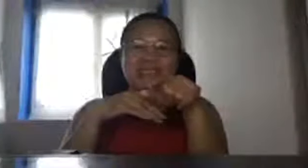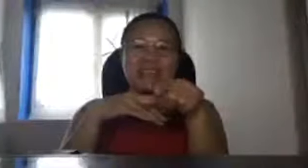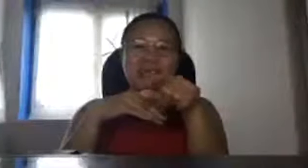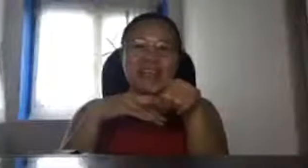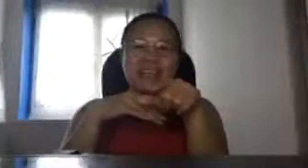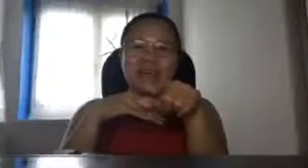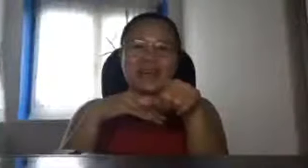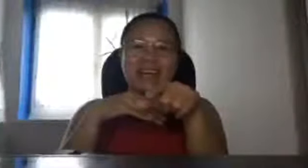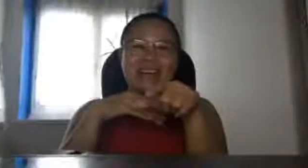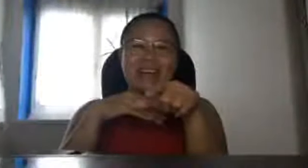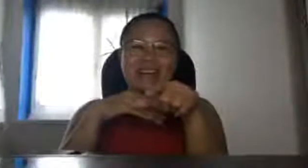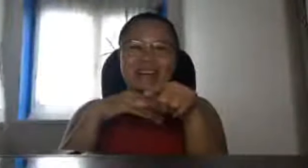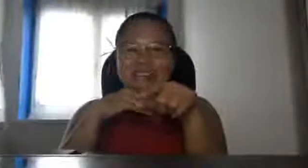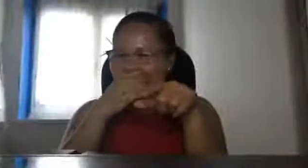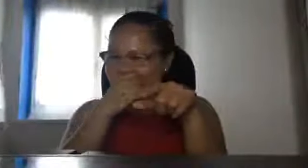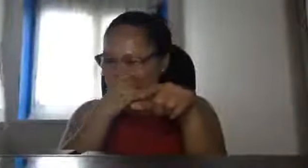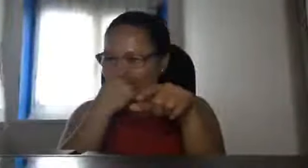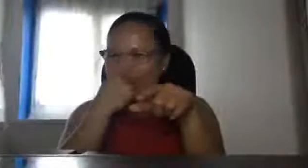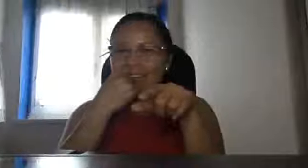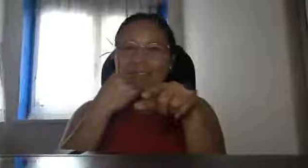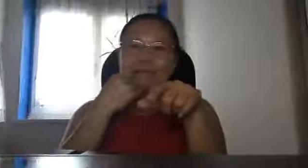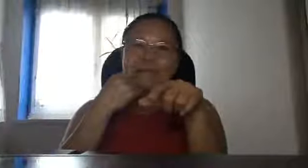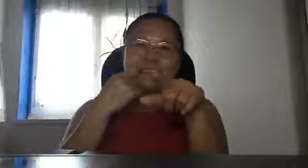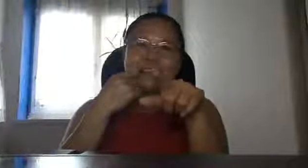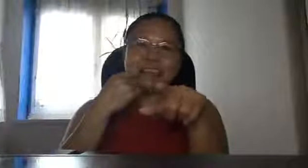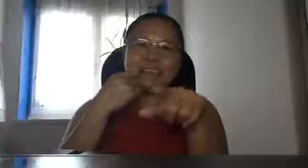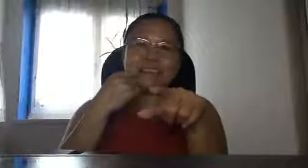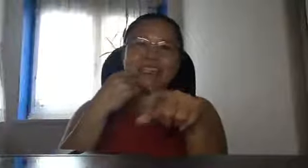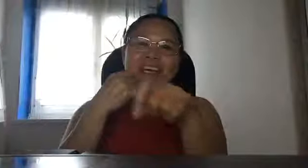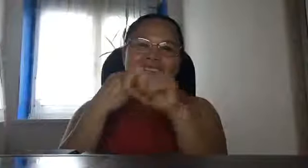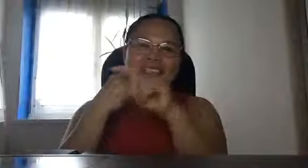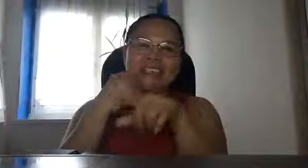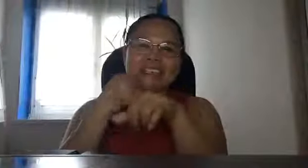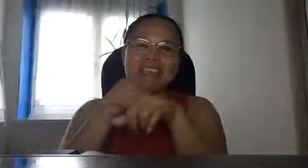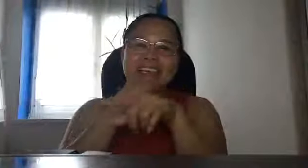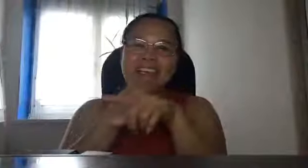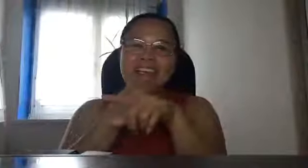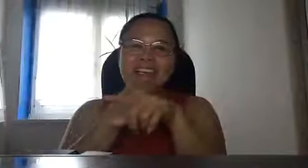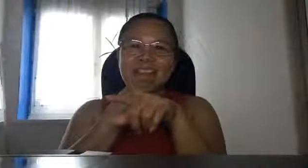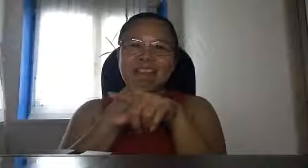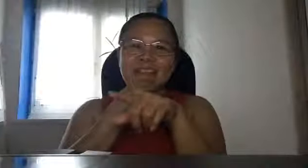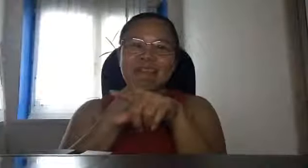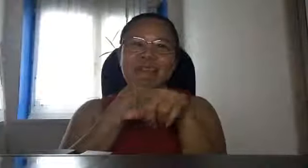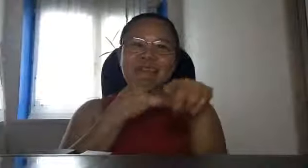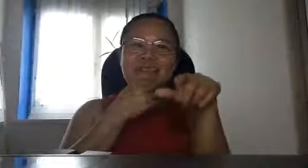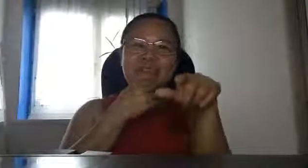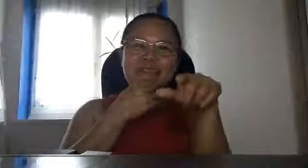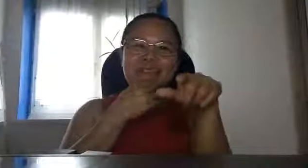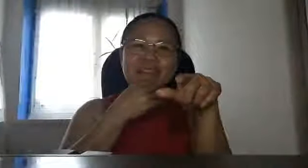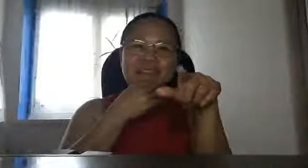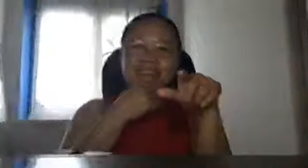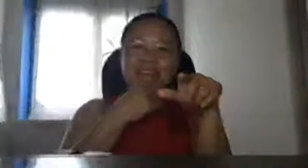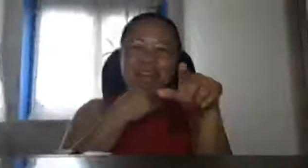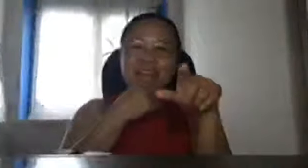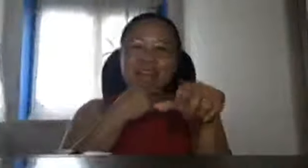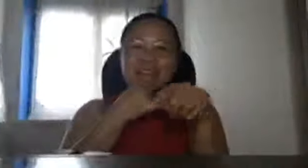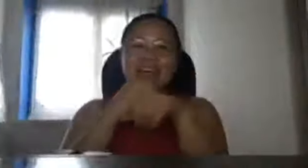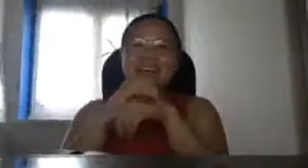itong mga panangkaw na to kay Andrew Gutchanon at saka kay Andrew Andrew Tan